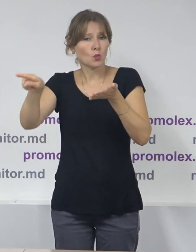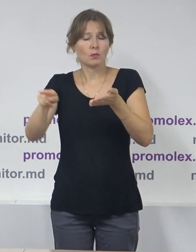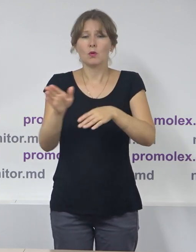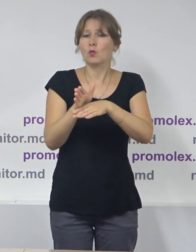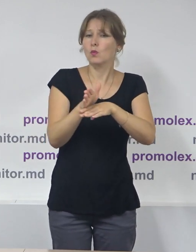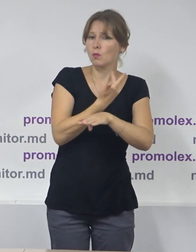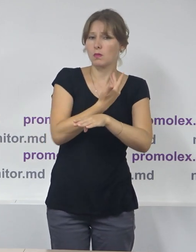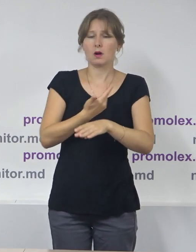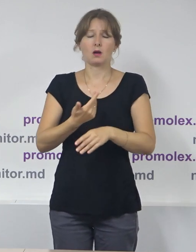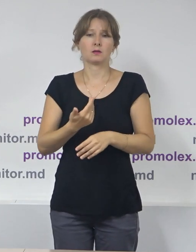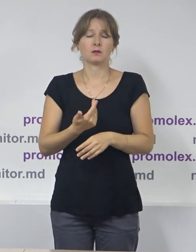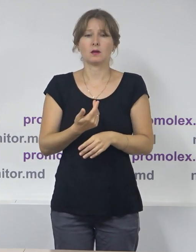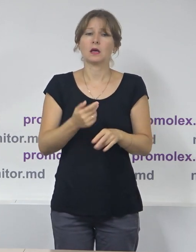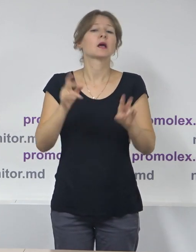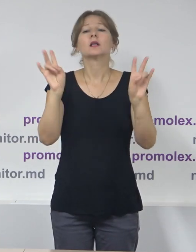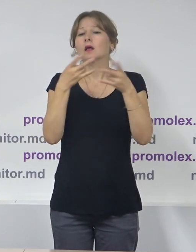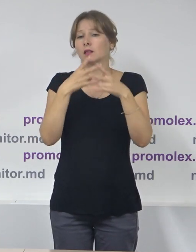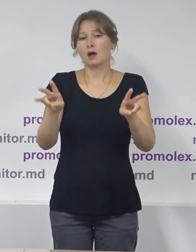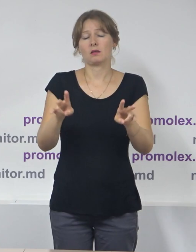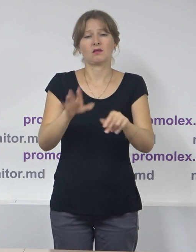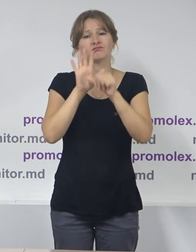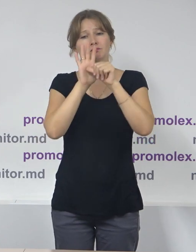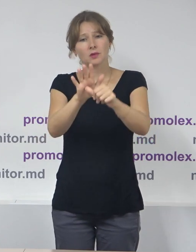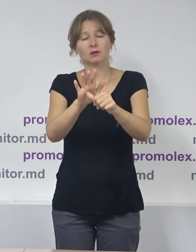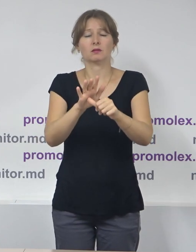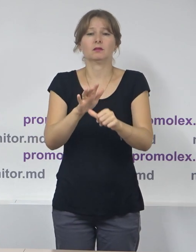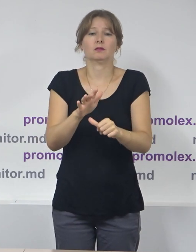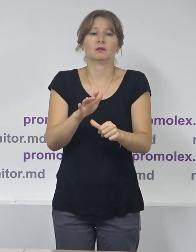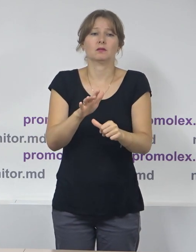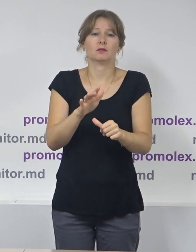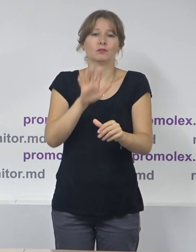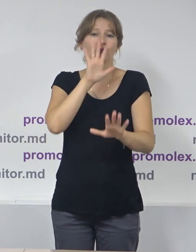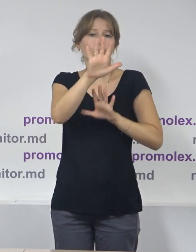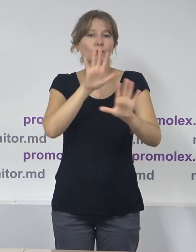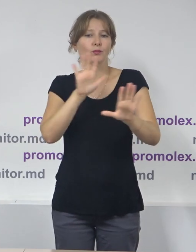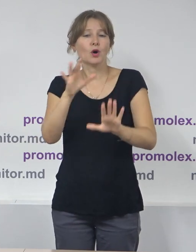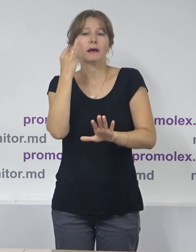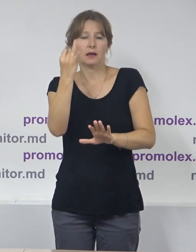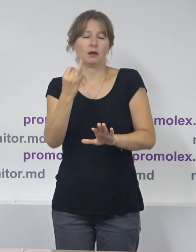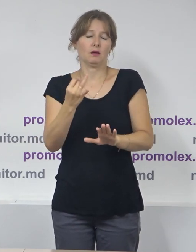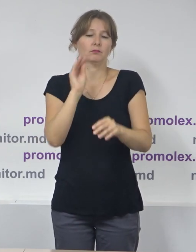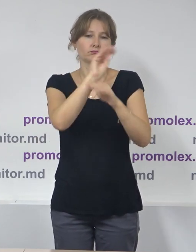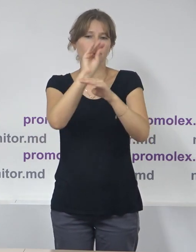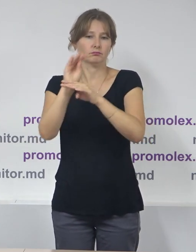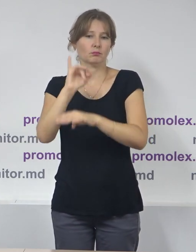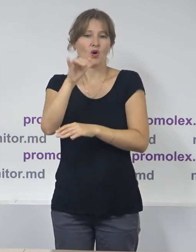și a mesajelor discriminatorii în campania electorală, în perioada electorală.